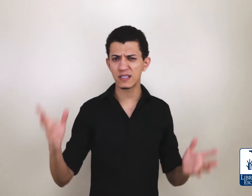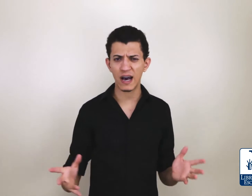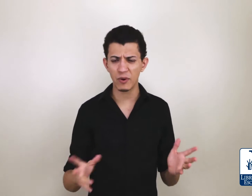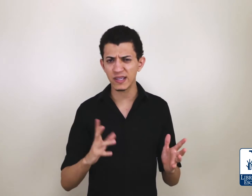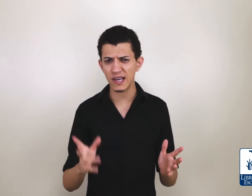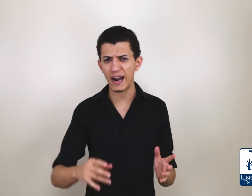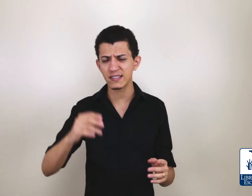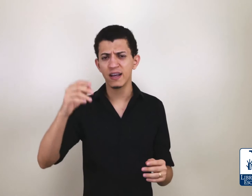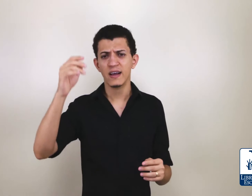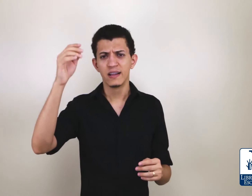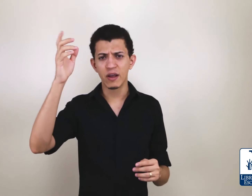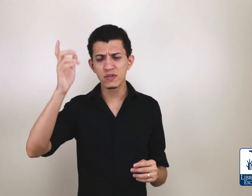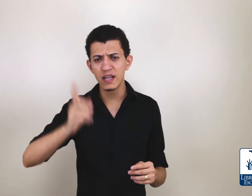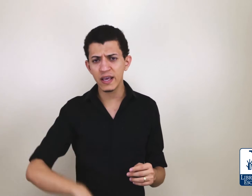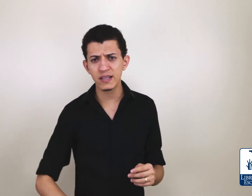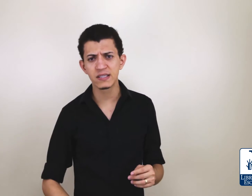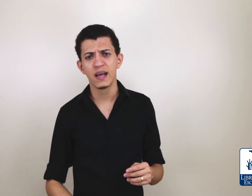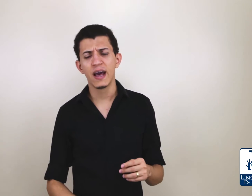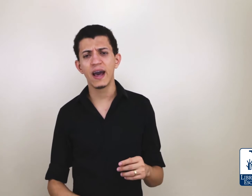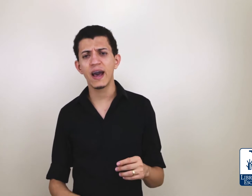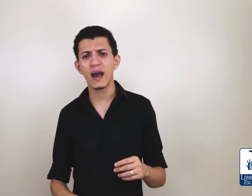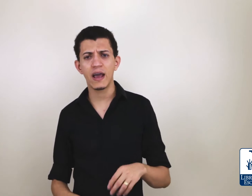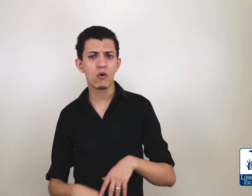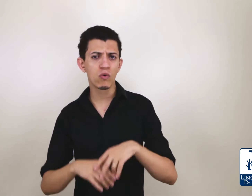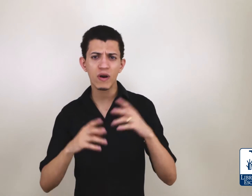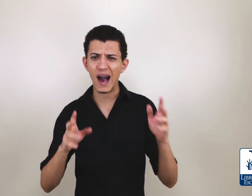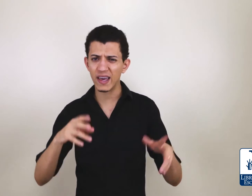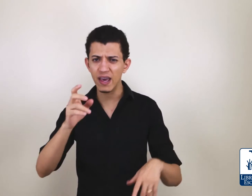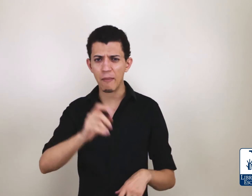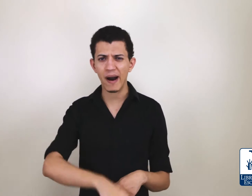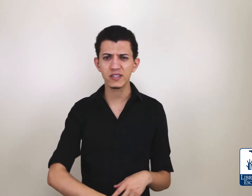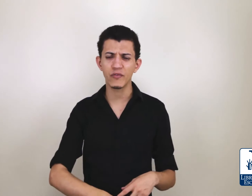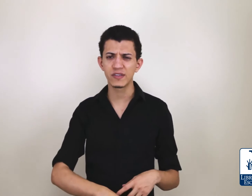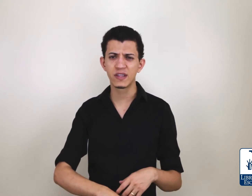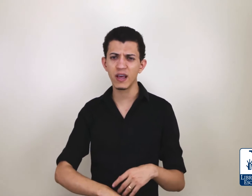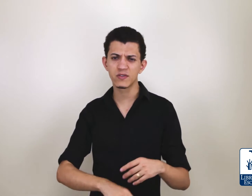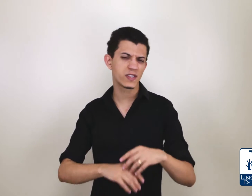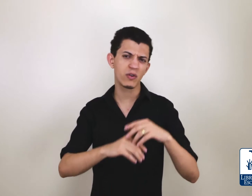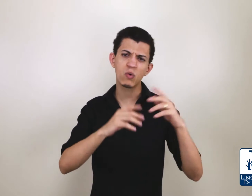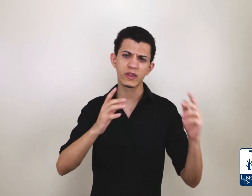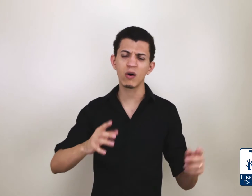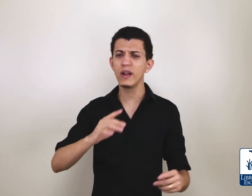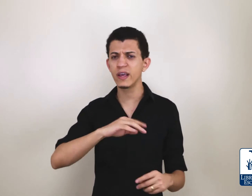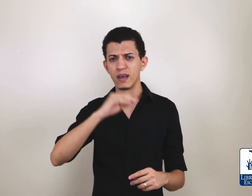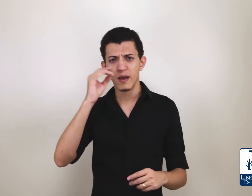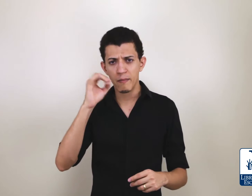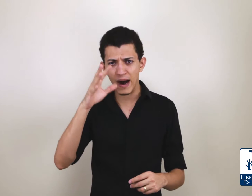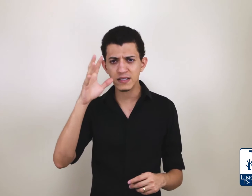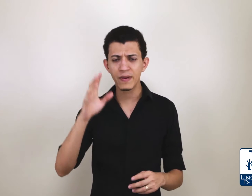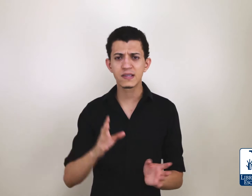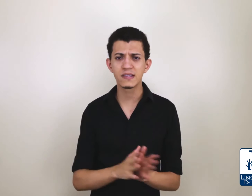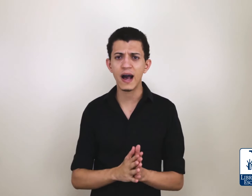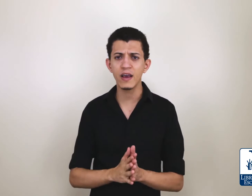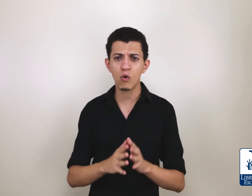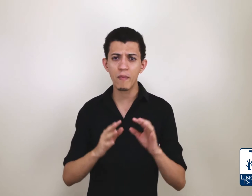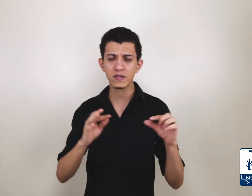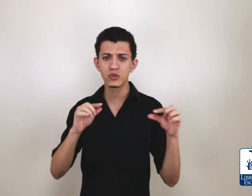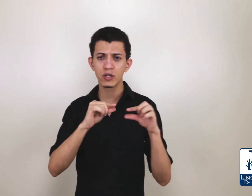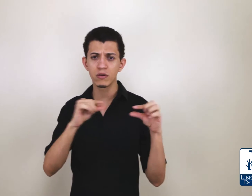áreas, tem os links em algum lugar aqui abaixo, talvez tenha, se você não encontrar o link, basta pesquisar aí com o mesmo título